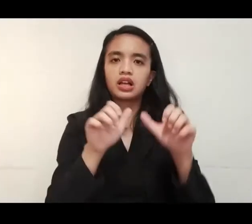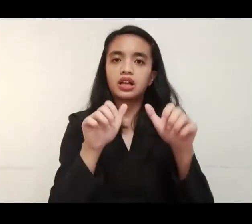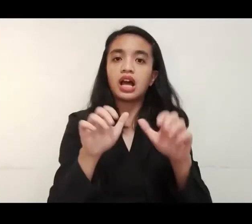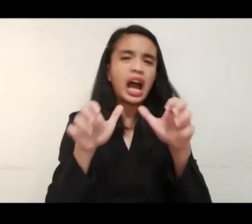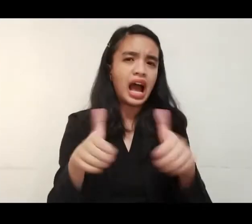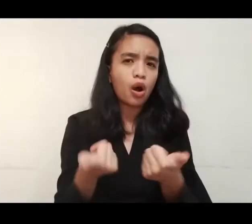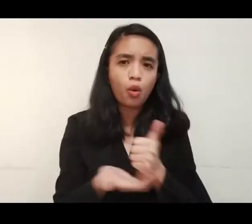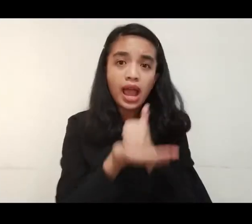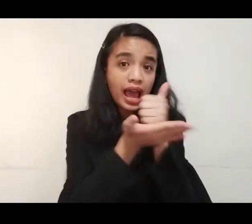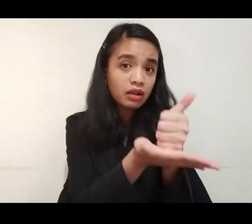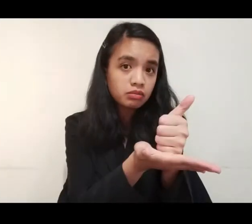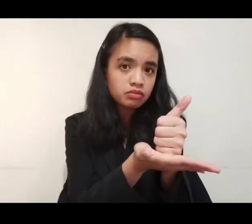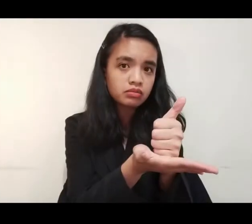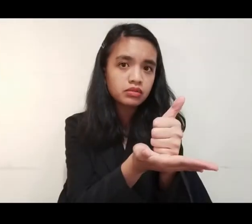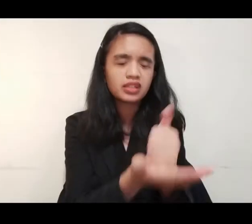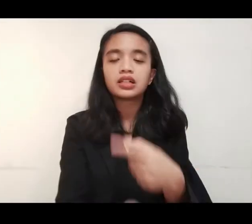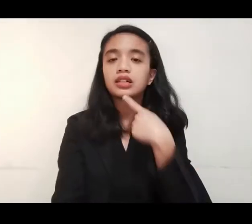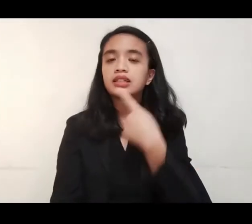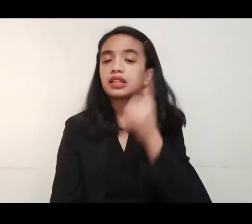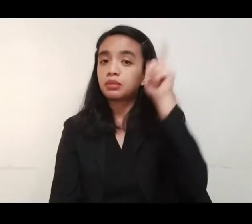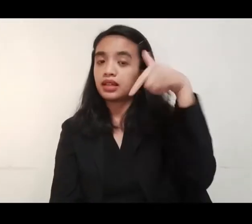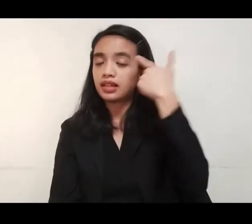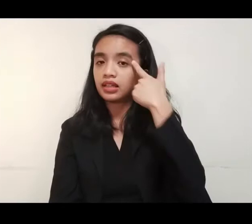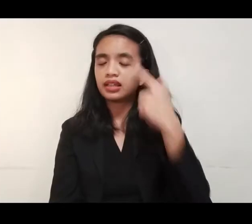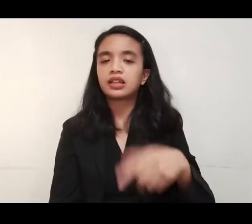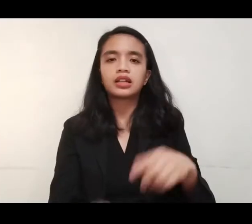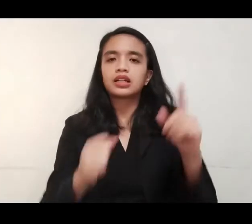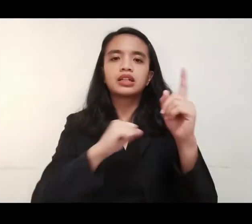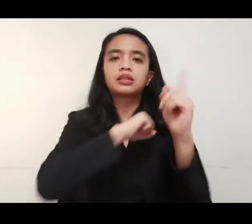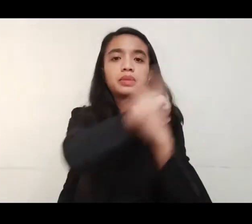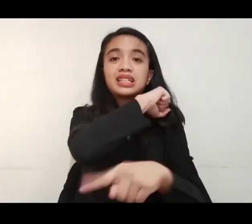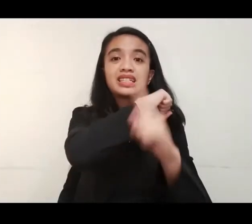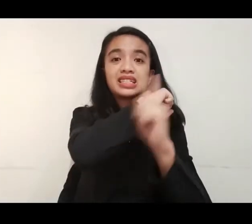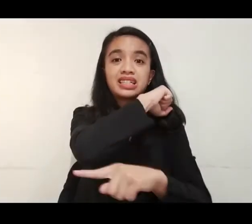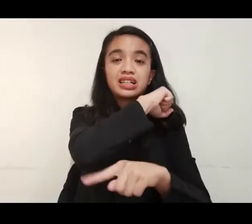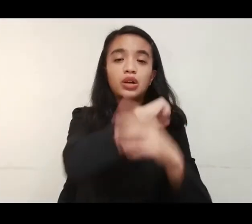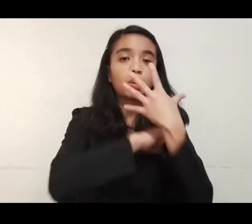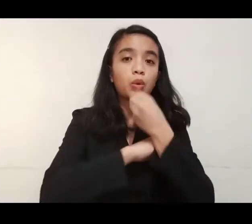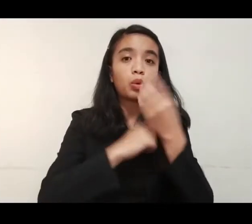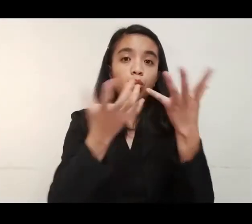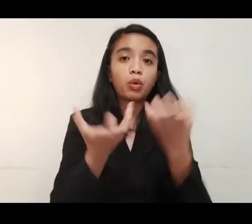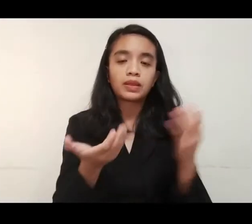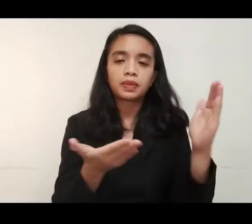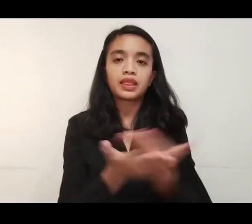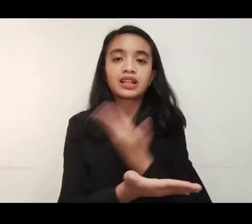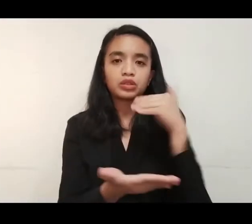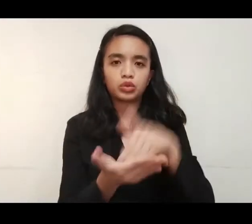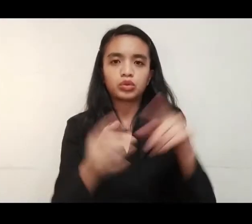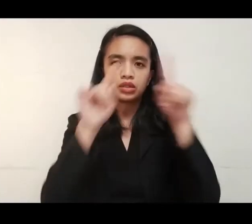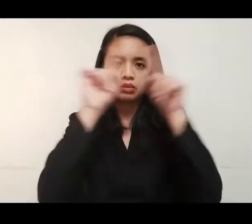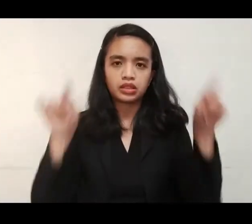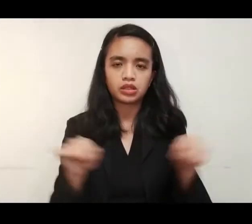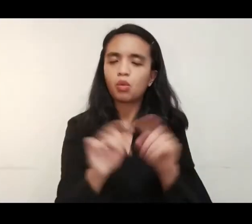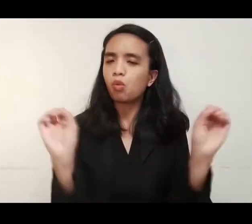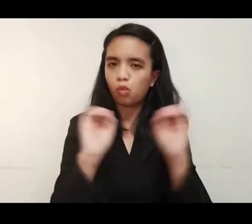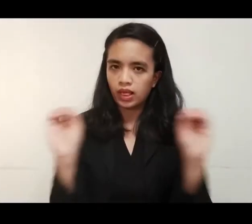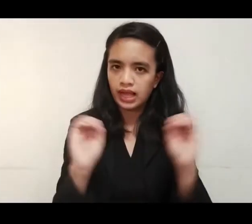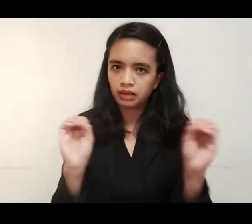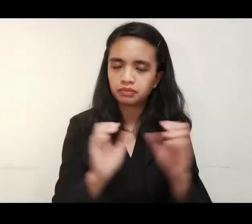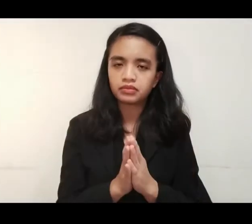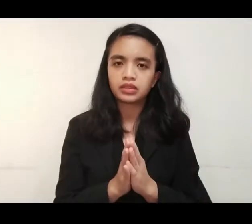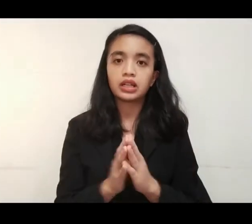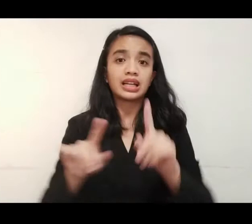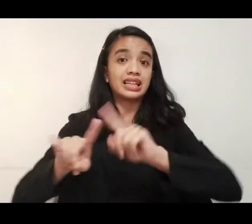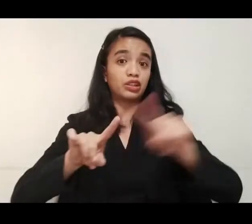aldan, Pangasinan. Bilang tulong sa kanila. Sinuspindin ang lokal na pamahalaan ang penalty sa mga nais pang magpa-renew ng permit.